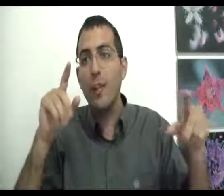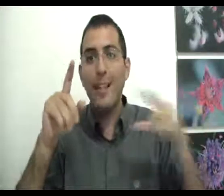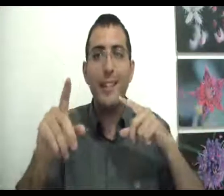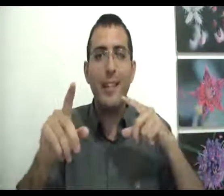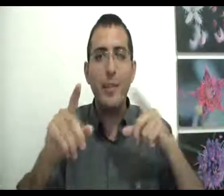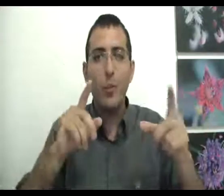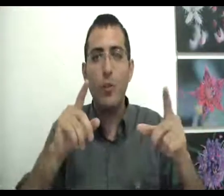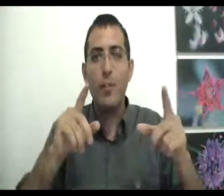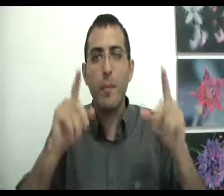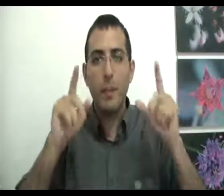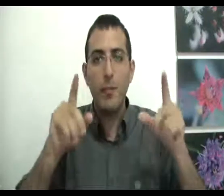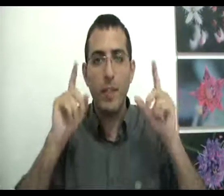עתידיים טובים בהווה